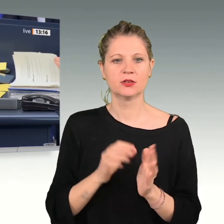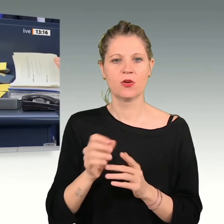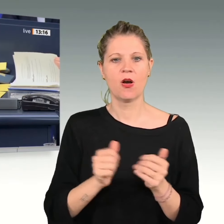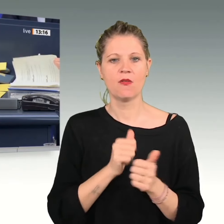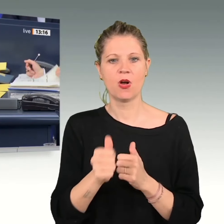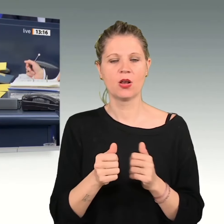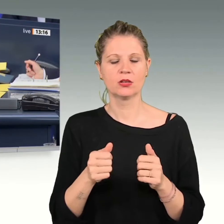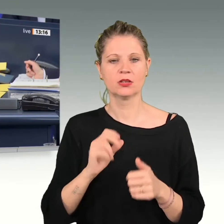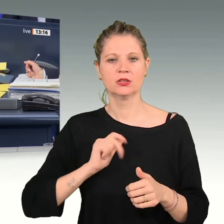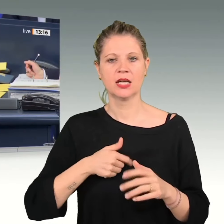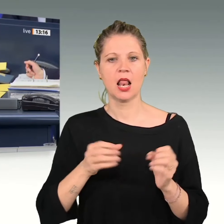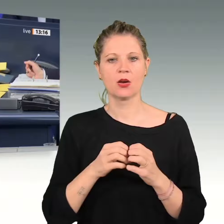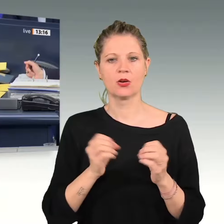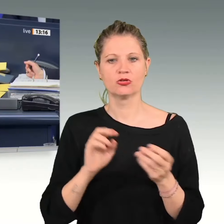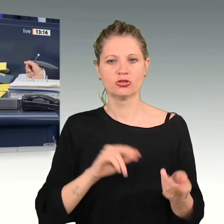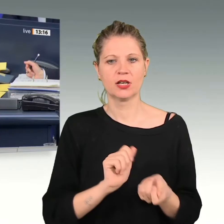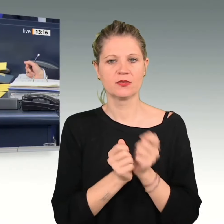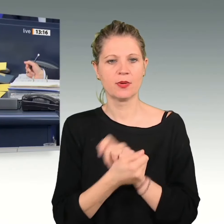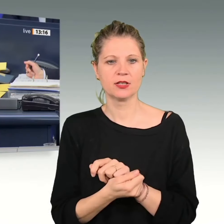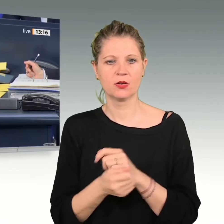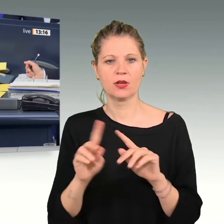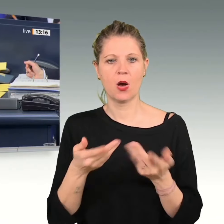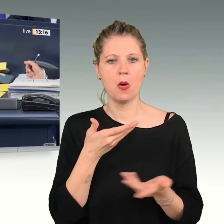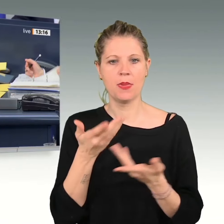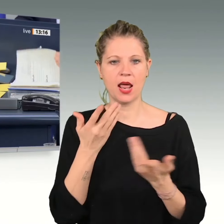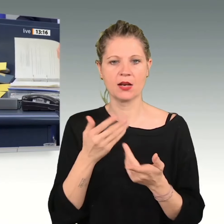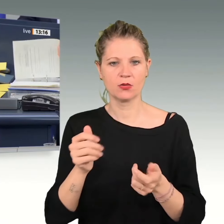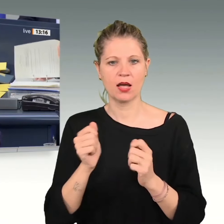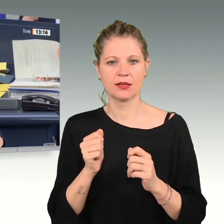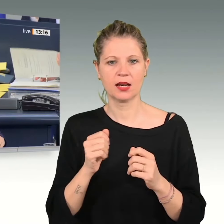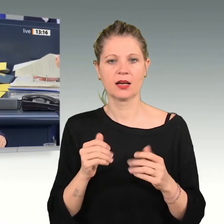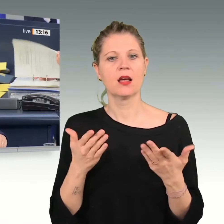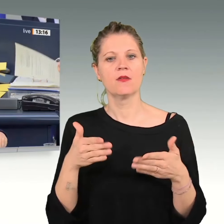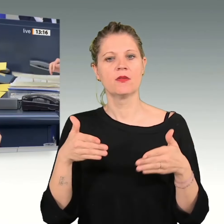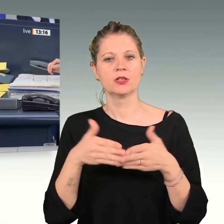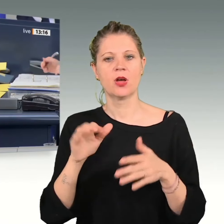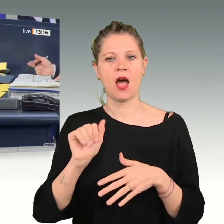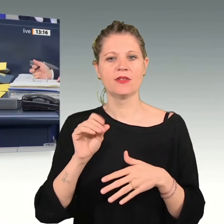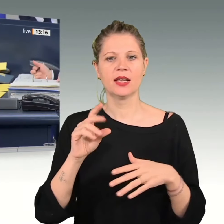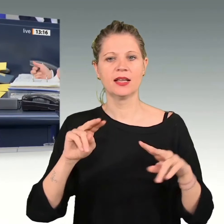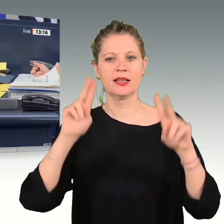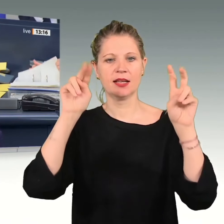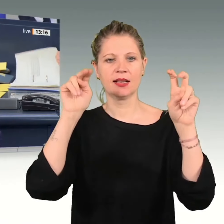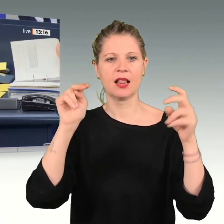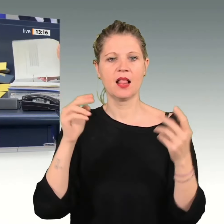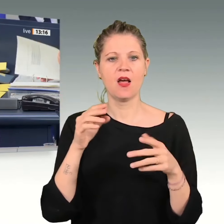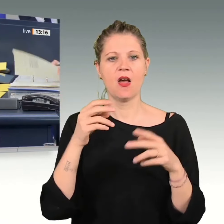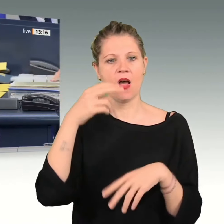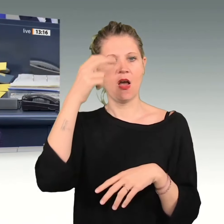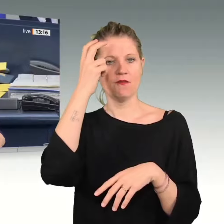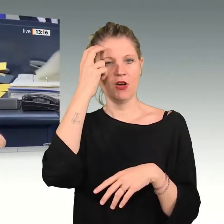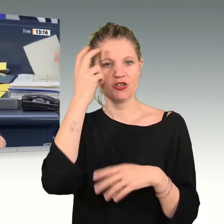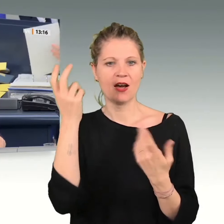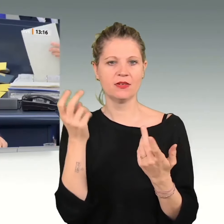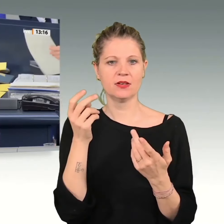Unsere Wirtschaft, unser Mittelstand, keine kalten Enteignungen im Namen der sogenannten sozialökologischen Transformation. Für die Aussprache sind